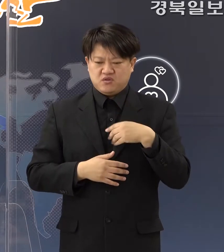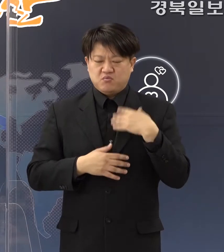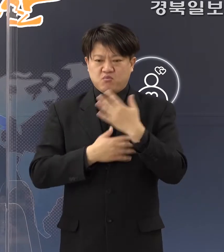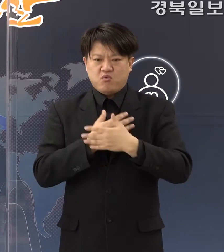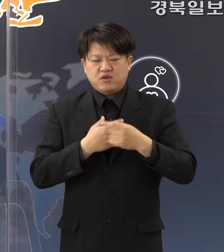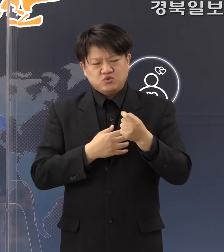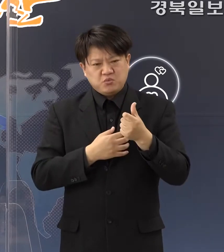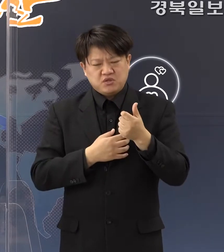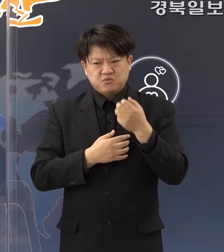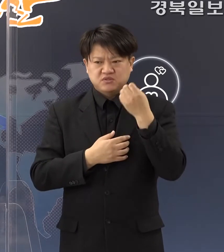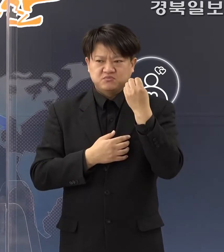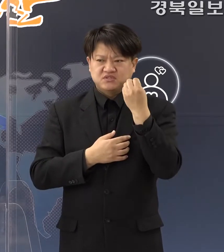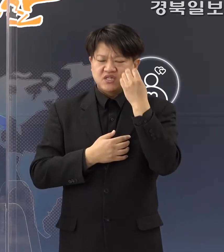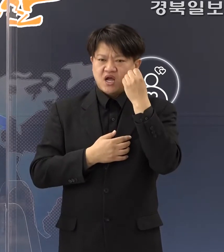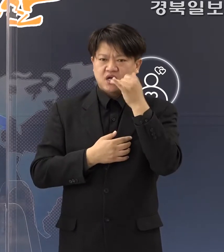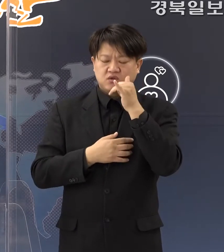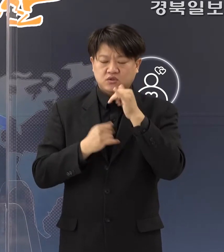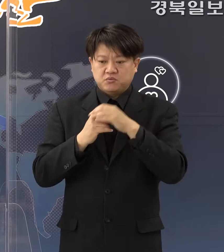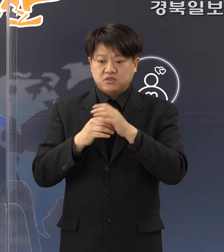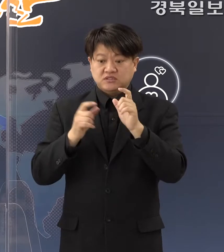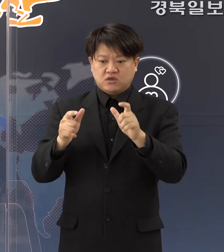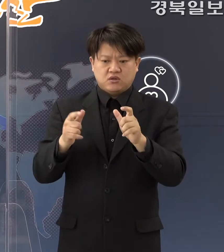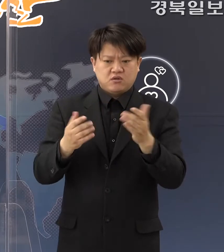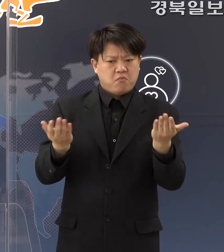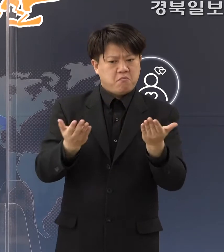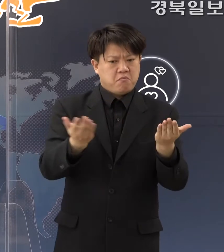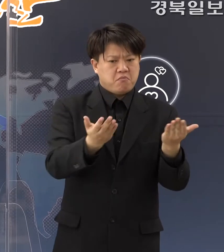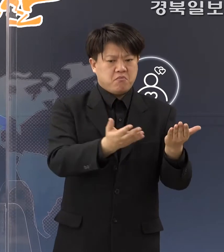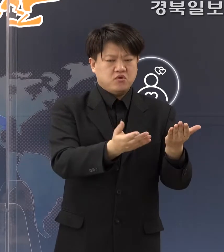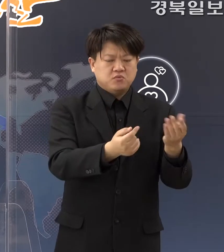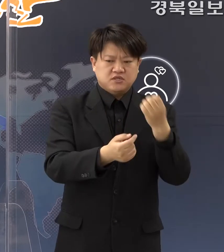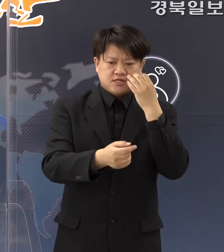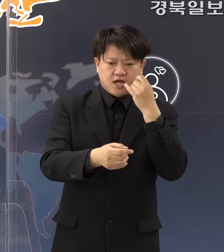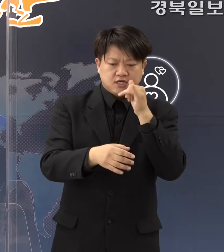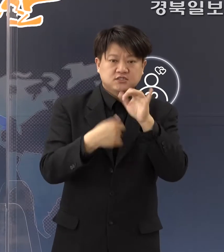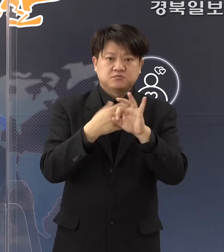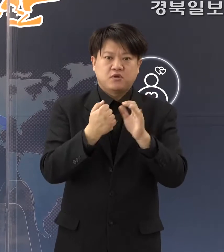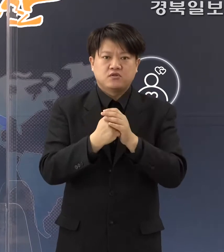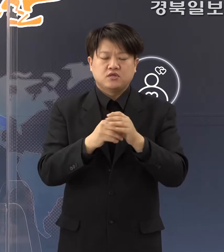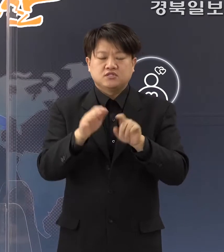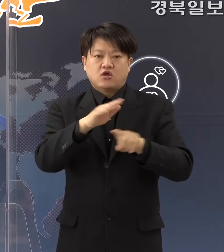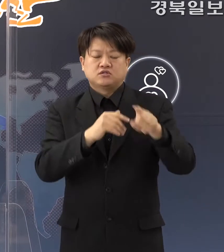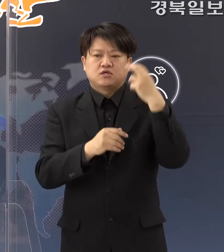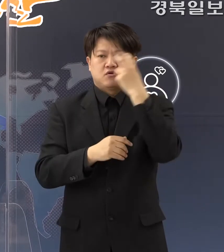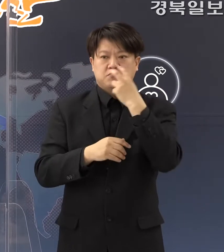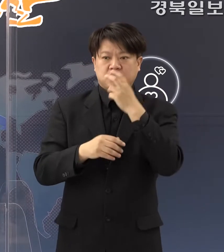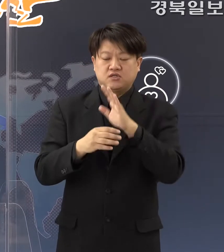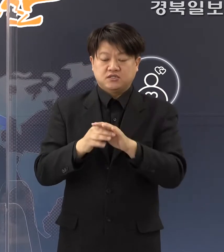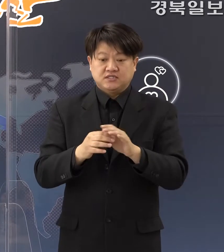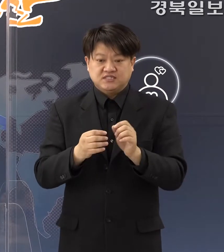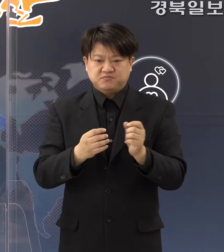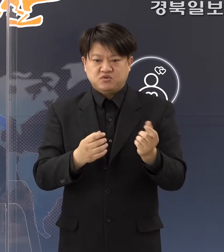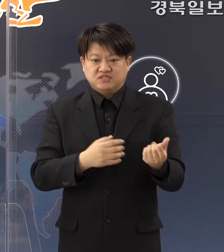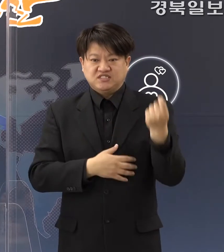특정 지역군이나 업종군에 대해서는 선제검사 및 신속한